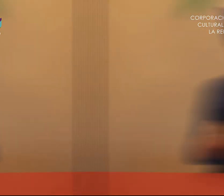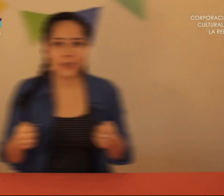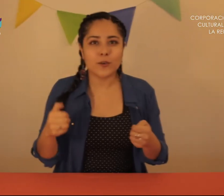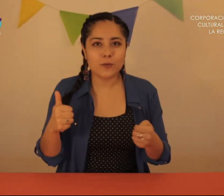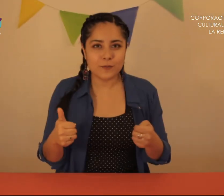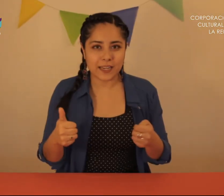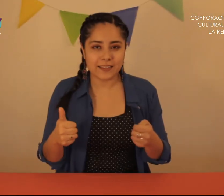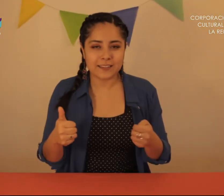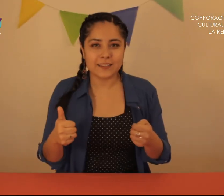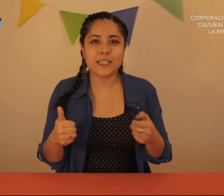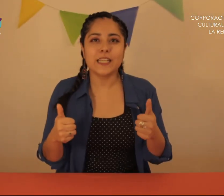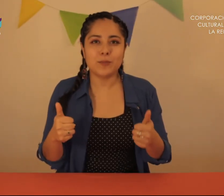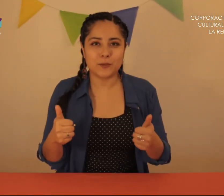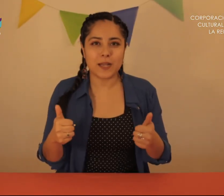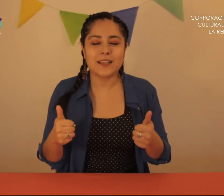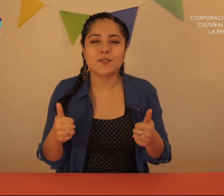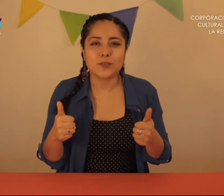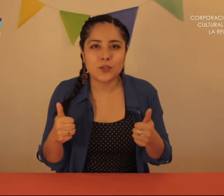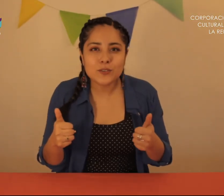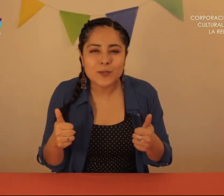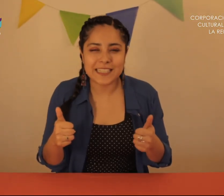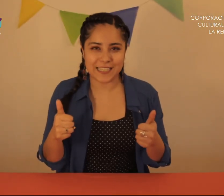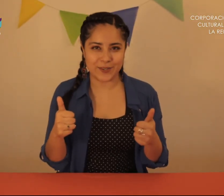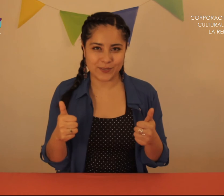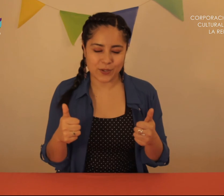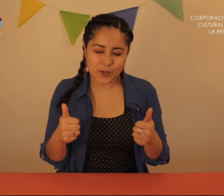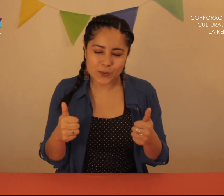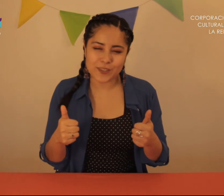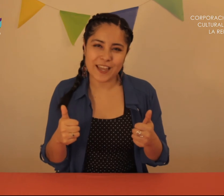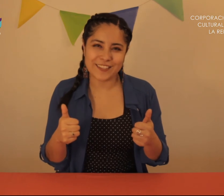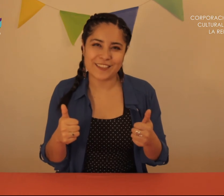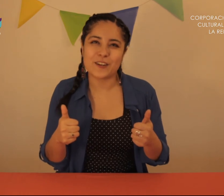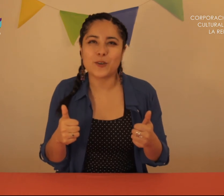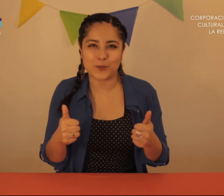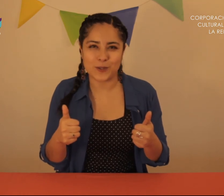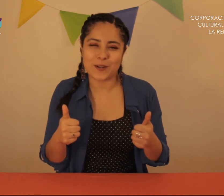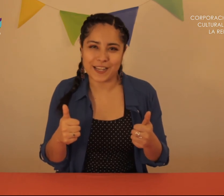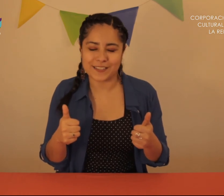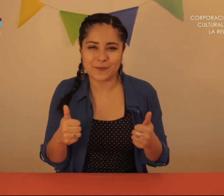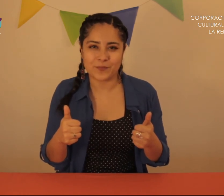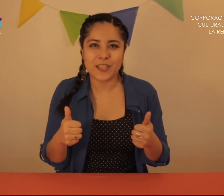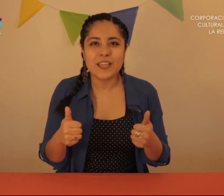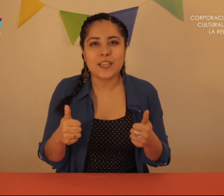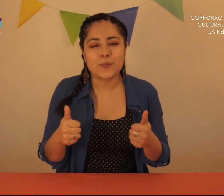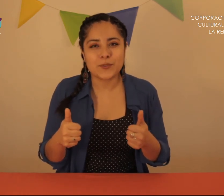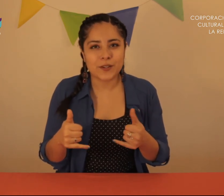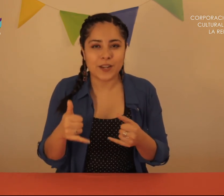Úbila y Pítula Son dos duendecillos Que un día decidieron Construir una casa Y pusieron